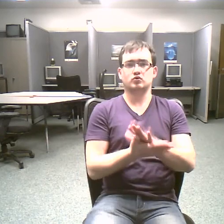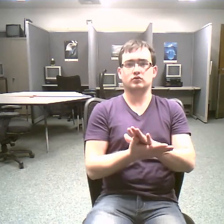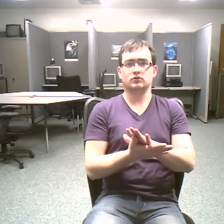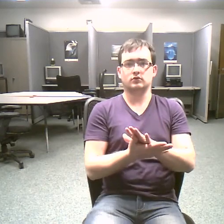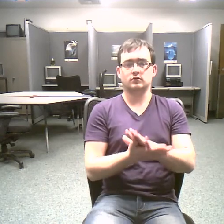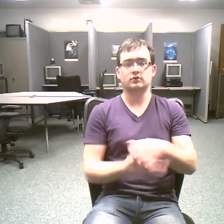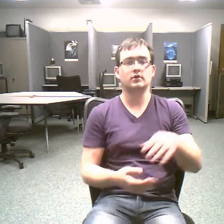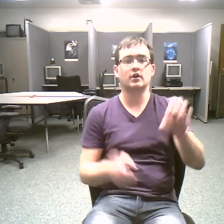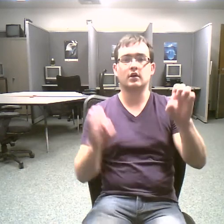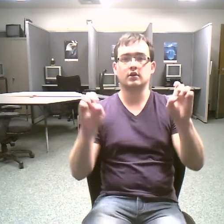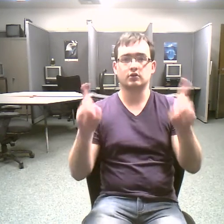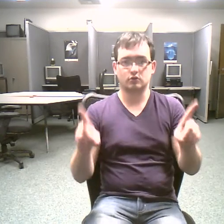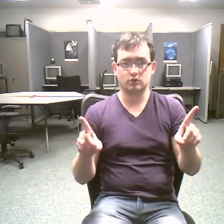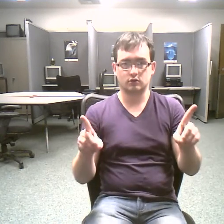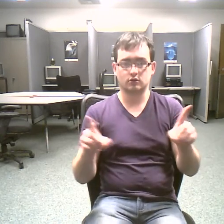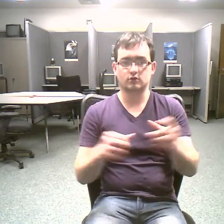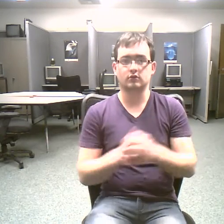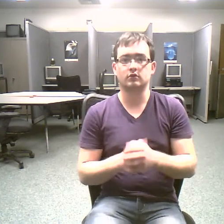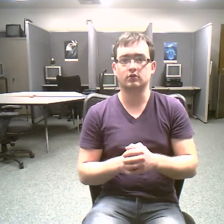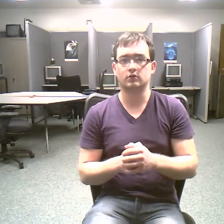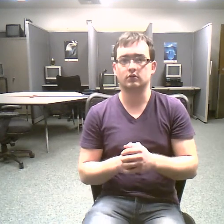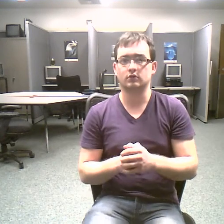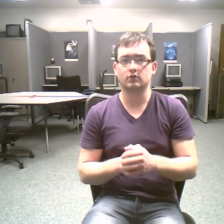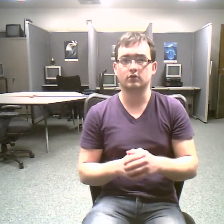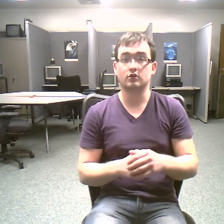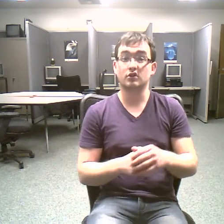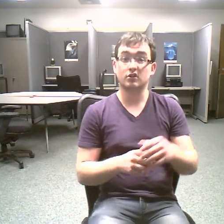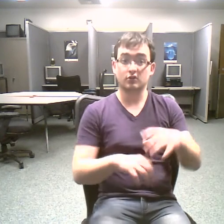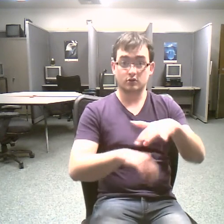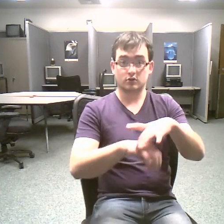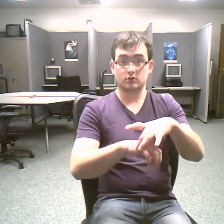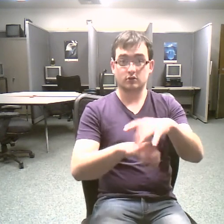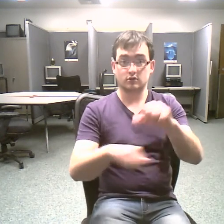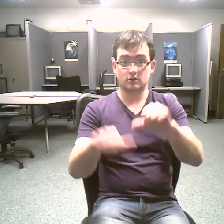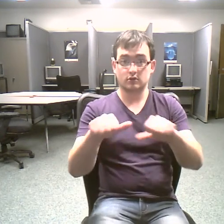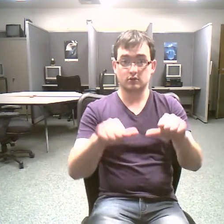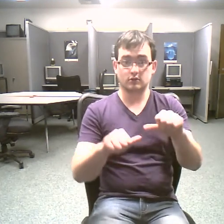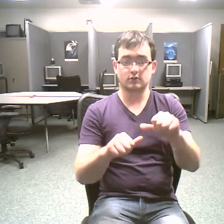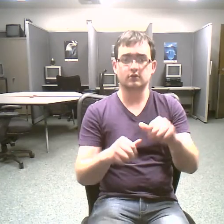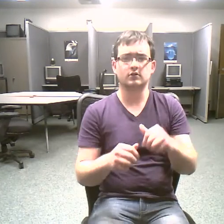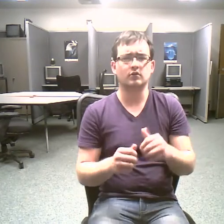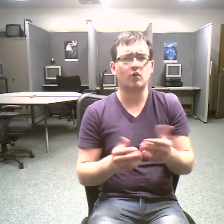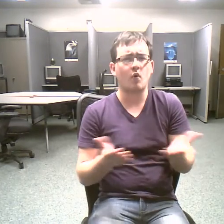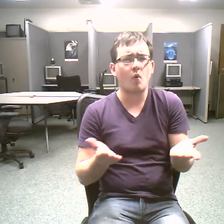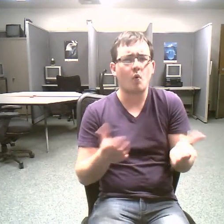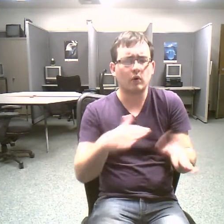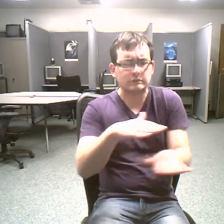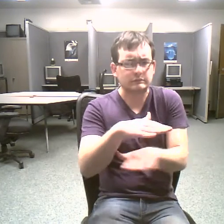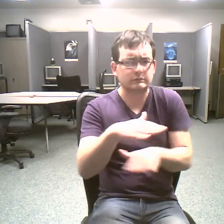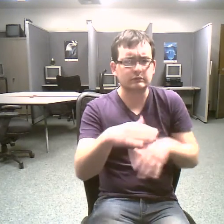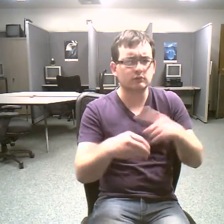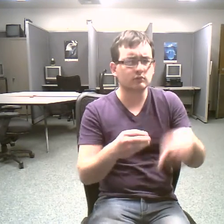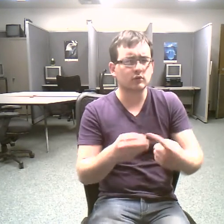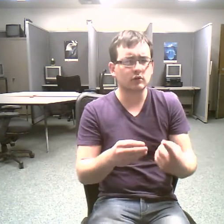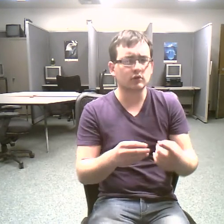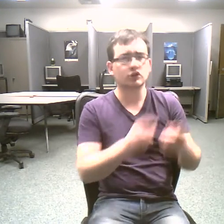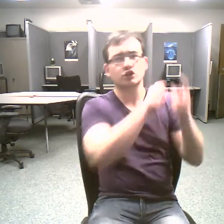earth science is all about change over time from the beginning of the planet 4.6 billion years ago